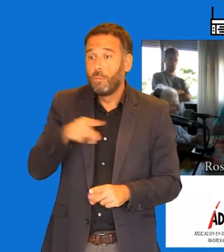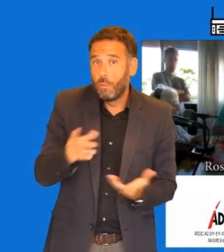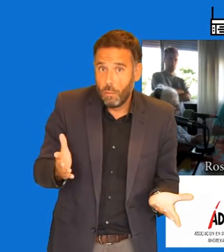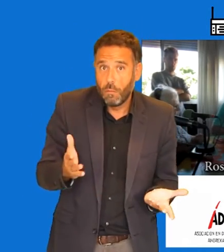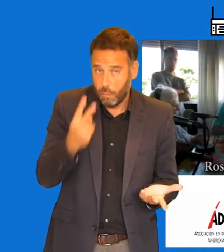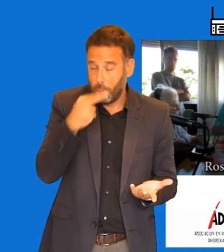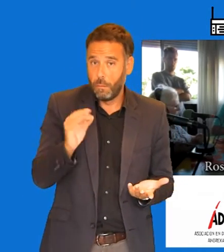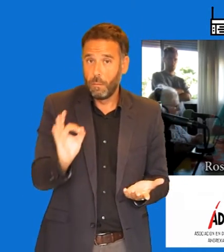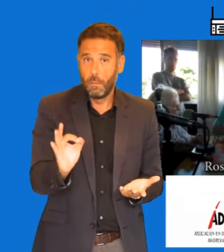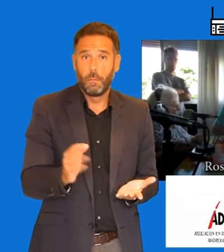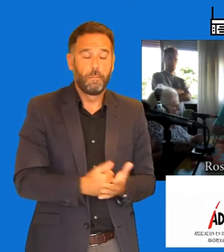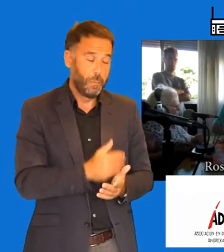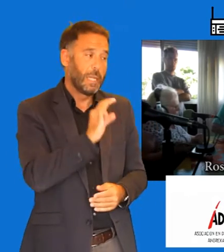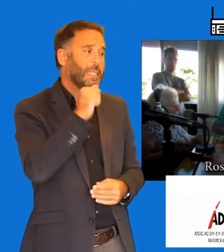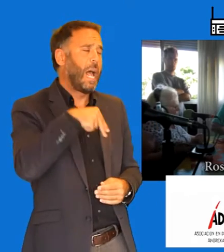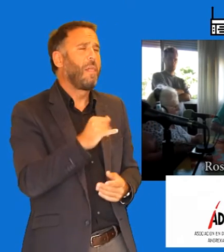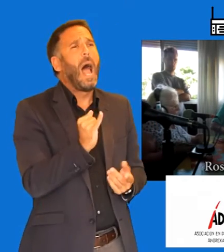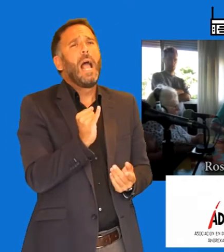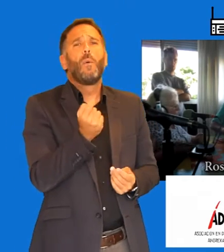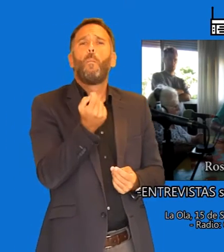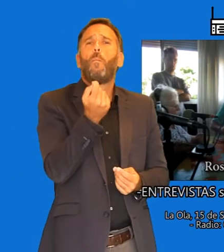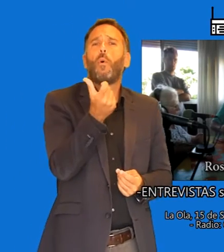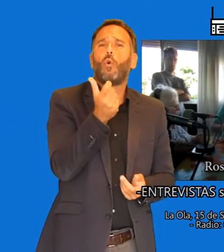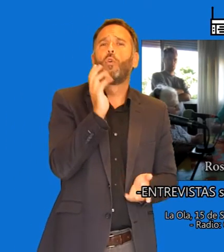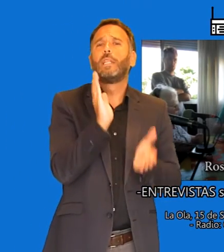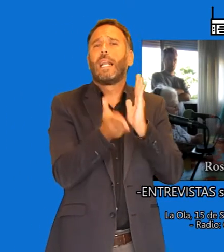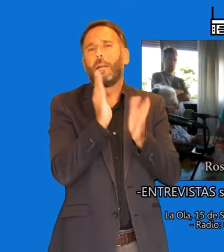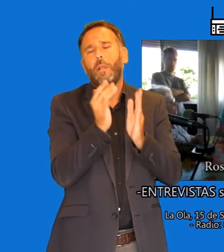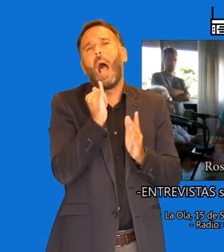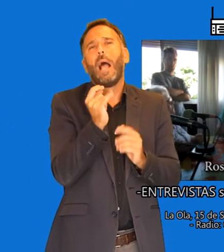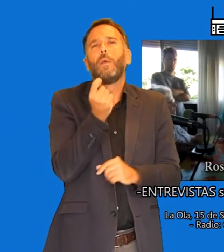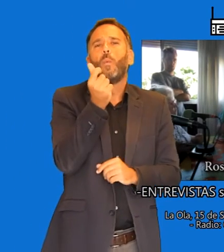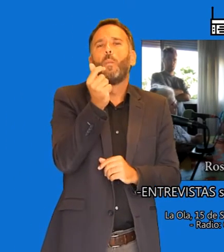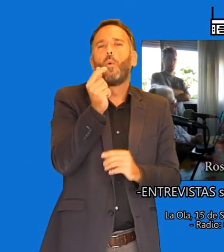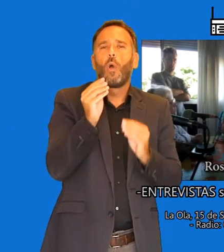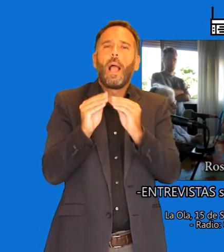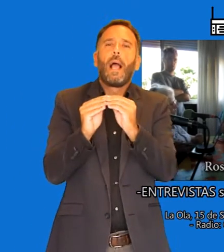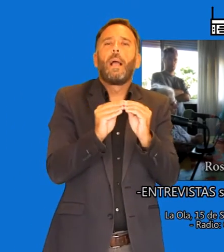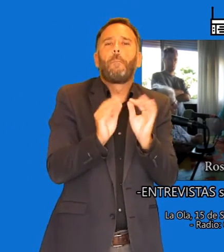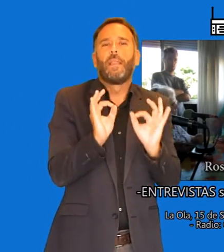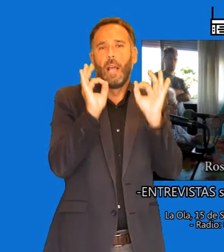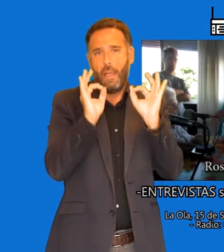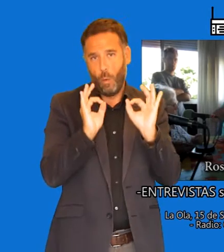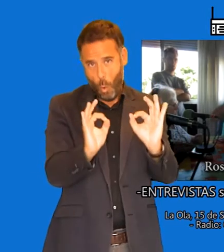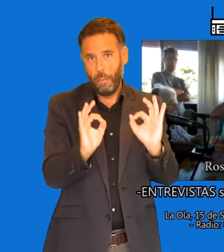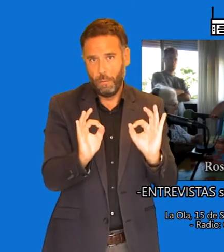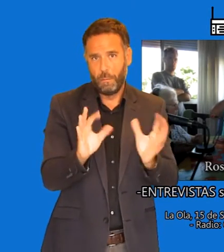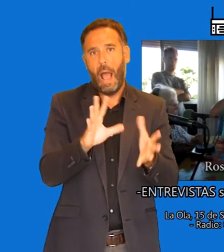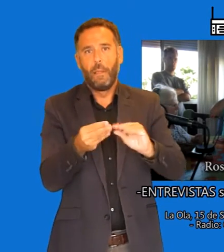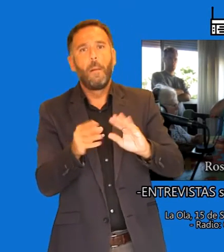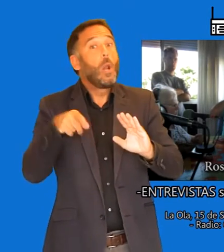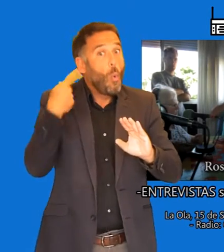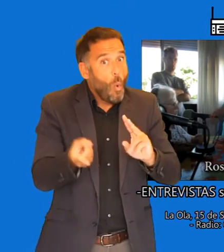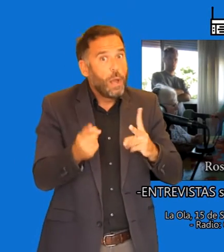un tratamiento que es más o menos, un poco, no lo llamamos específico, pero sí adecuado, ¿vale? Pero luego hay que tocar